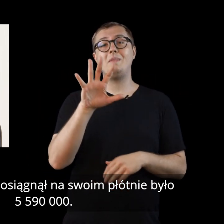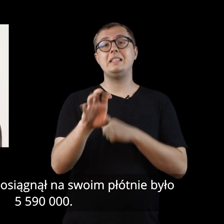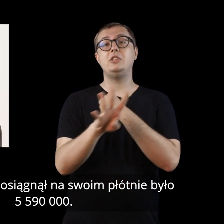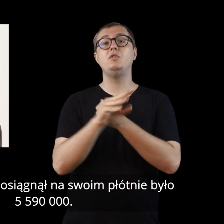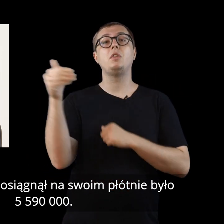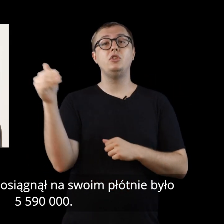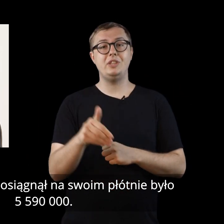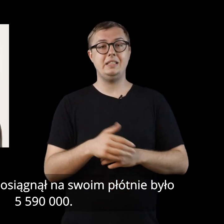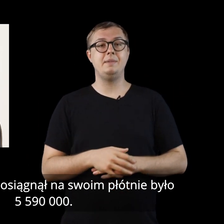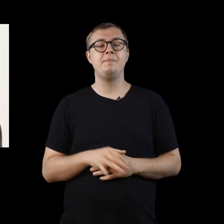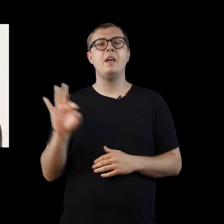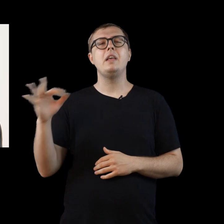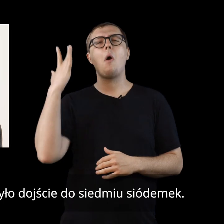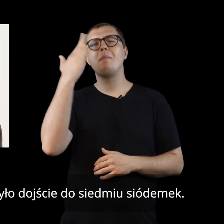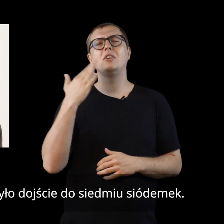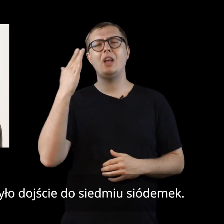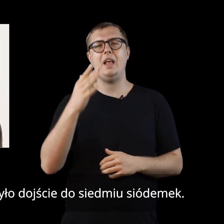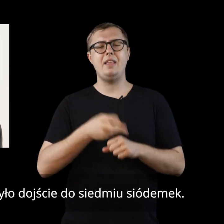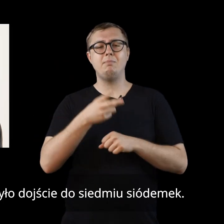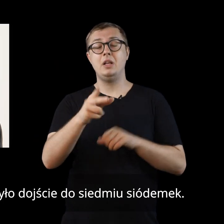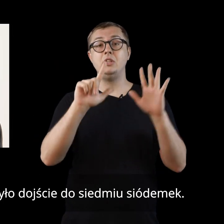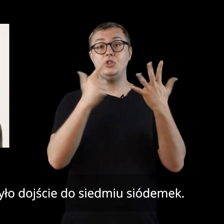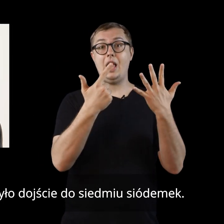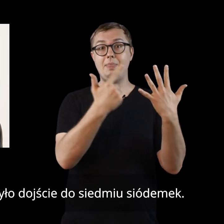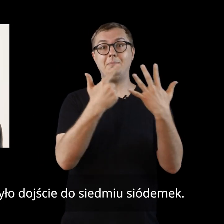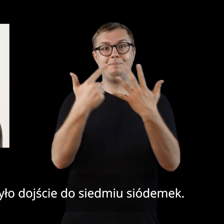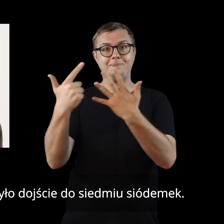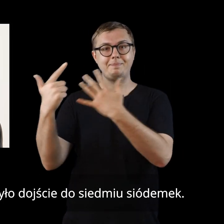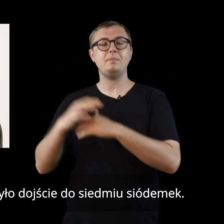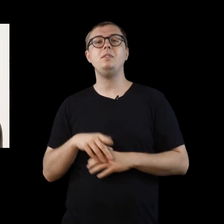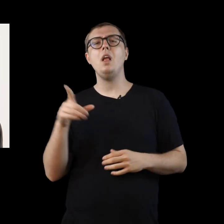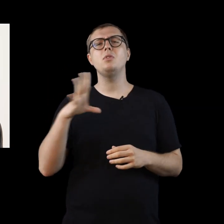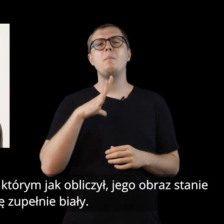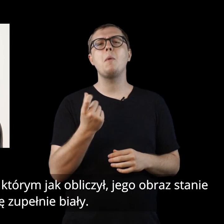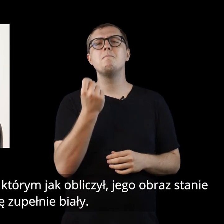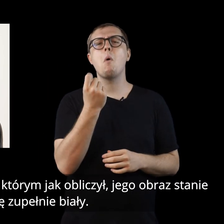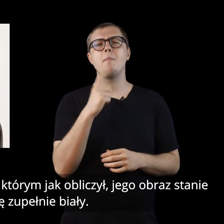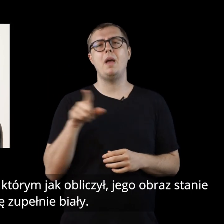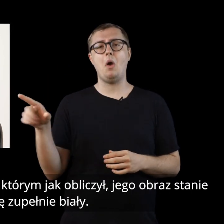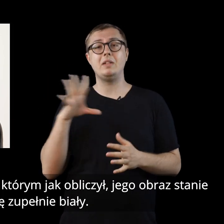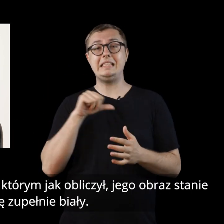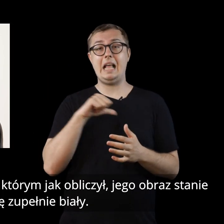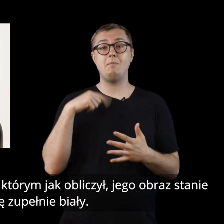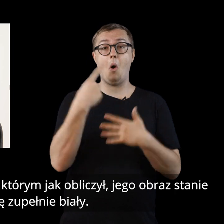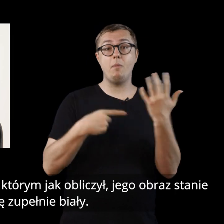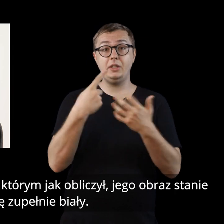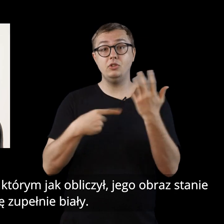tysięcy. Jego marzeniem było dojście do siedmiu siódemek. Miał to być moment, w którym, jak obliczył,